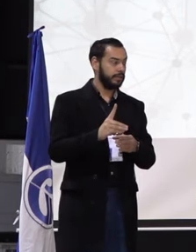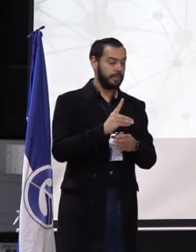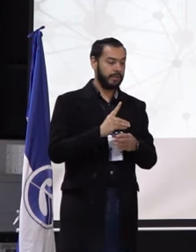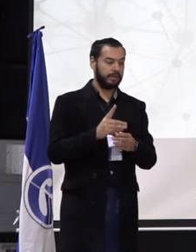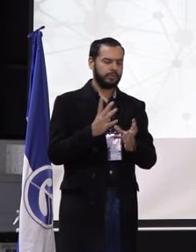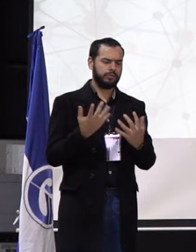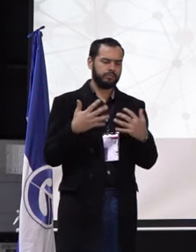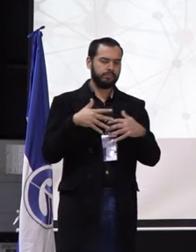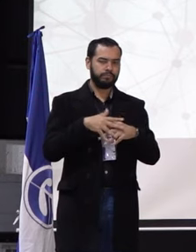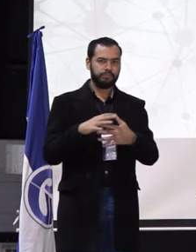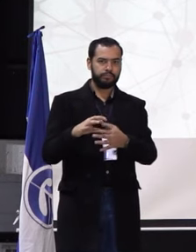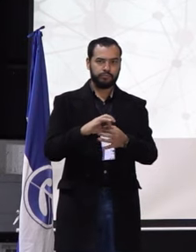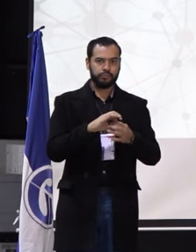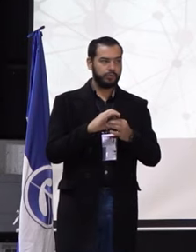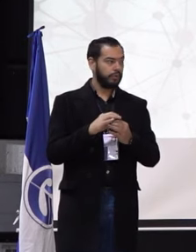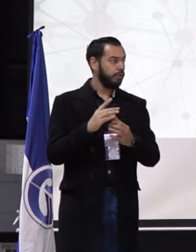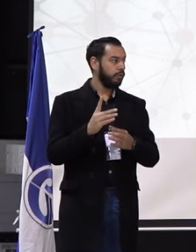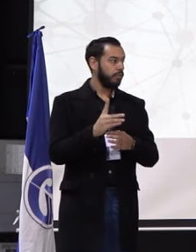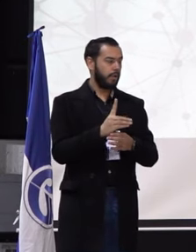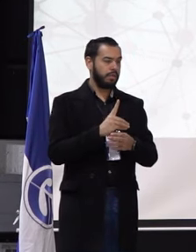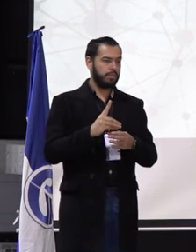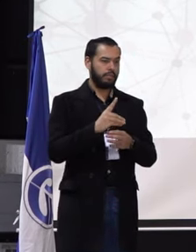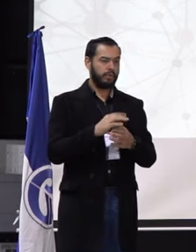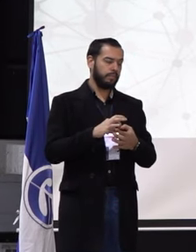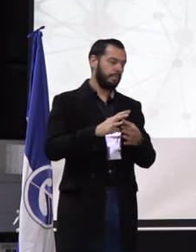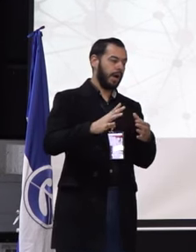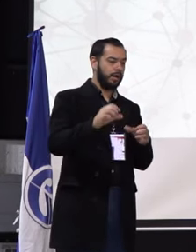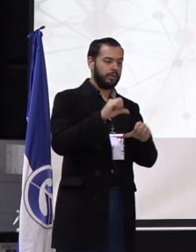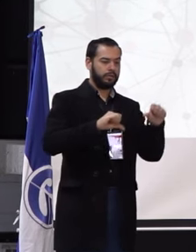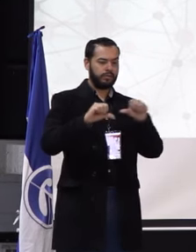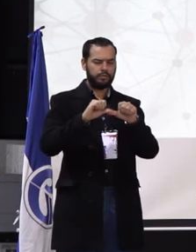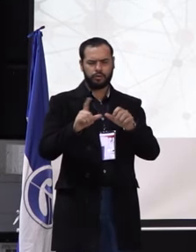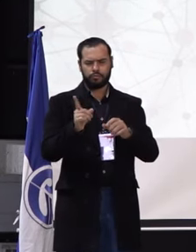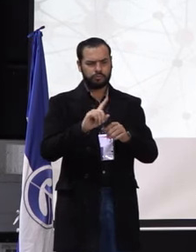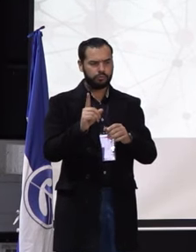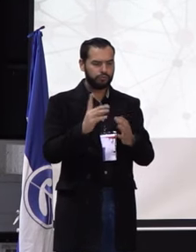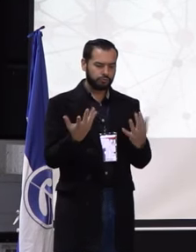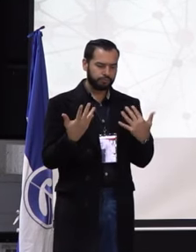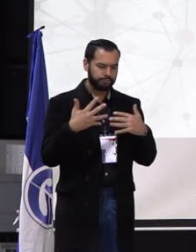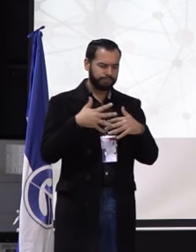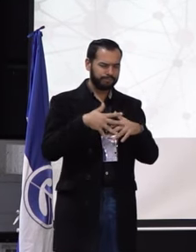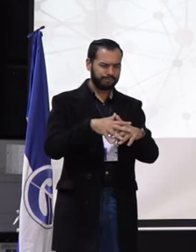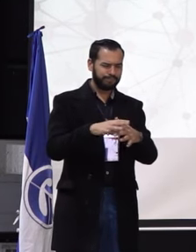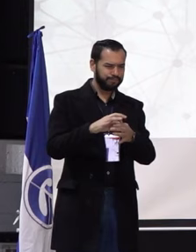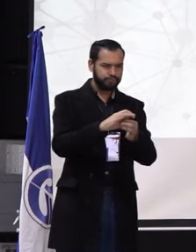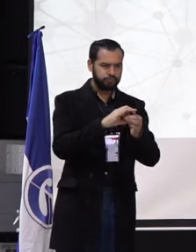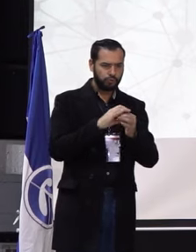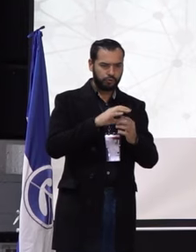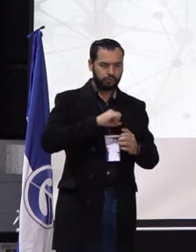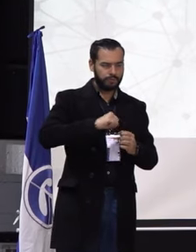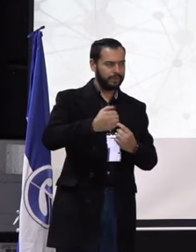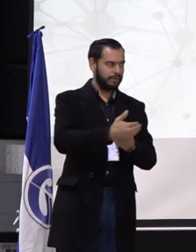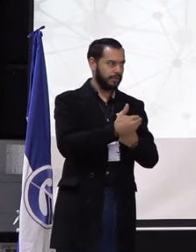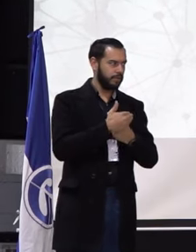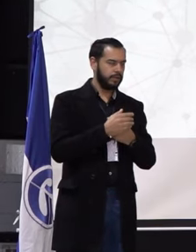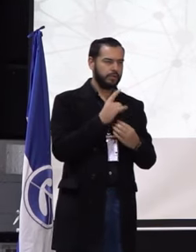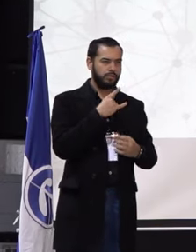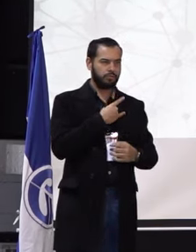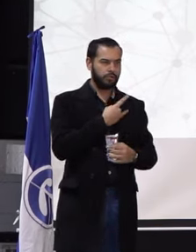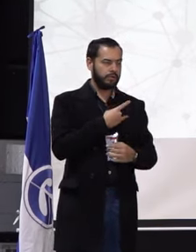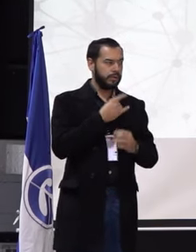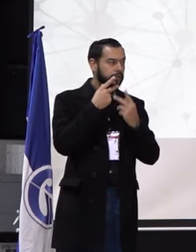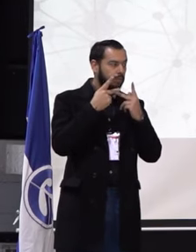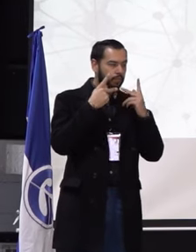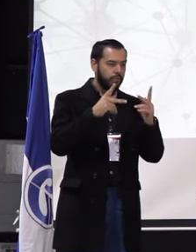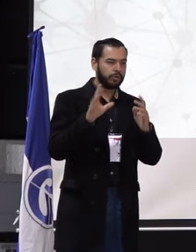universidad y que no se vea el departamento suelto por allá, el Departamento de Química, sino cómo todos le apostamos a la defensa de la universidad pública, cómo todos